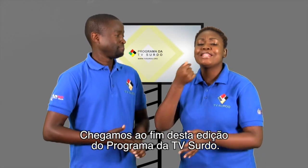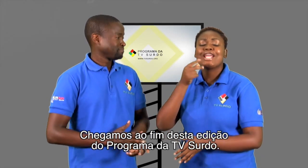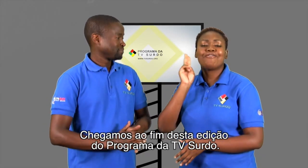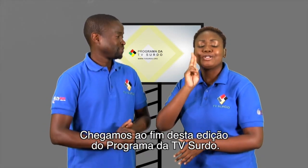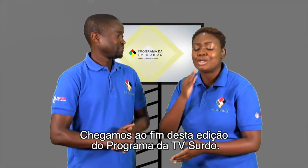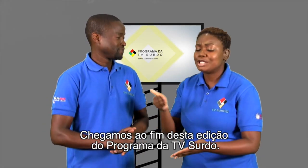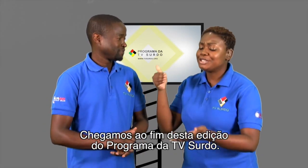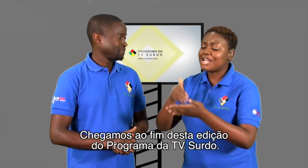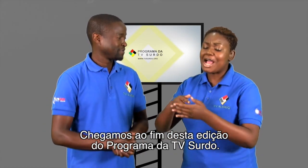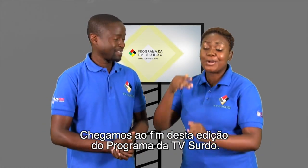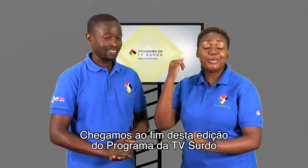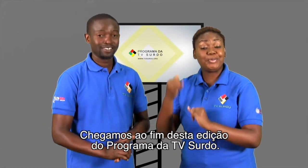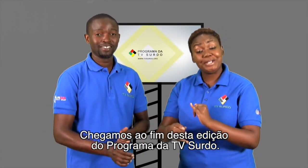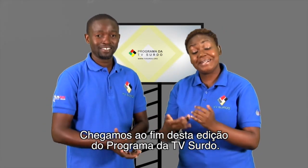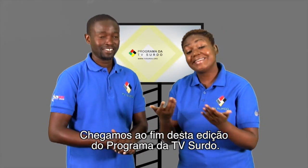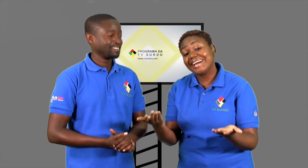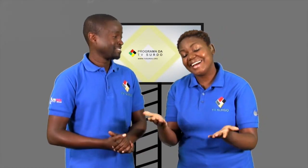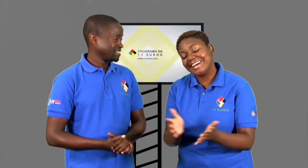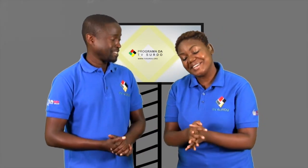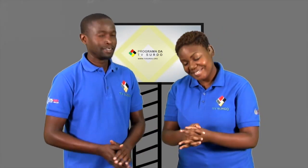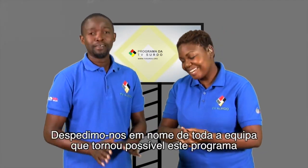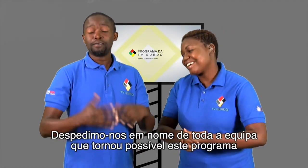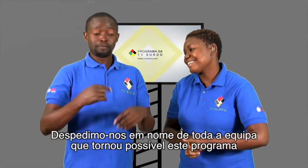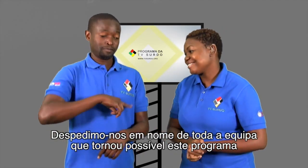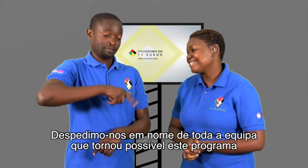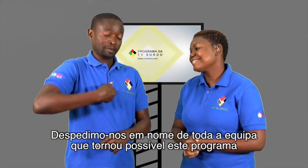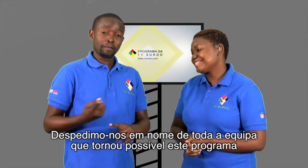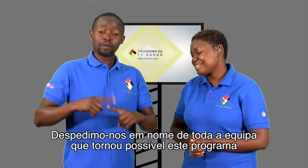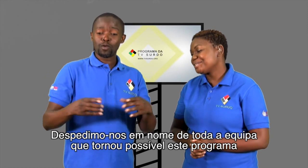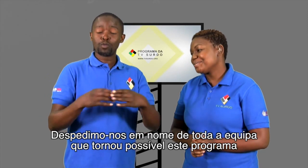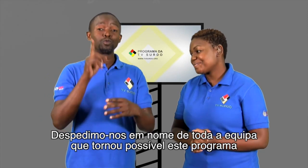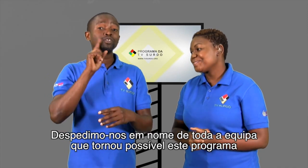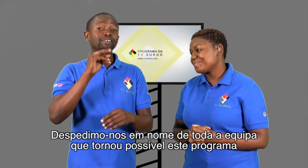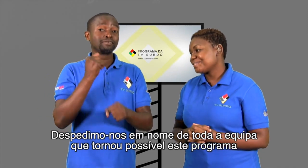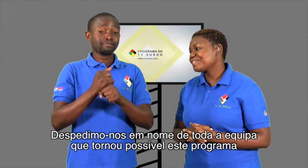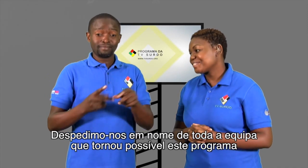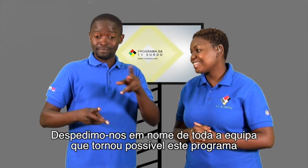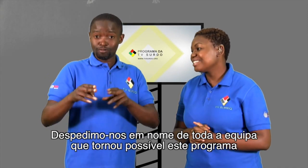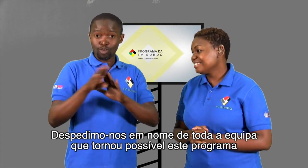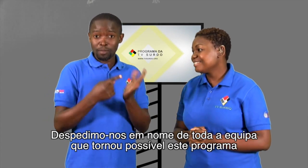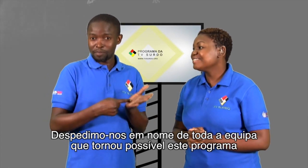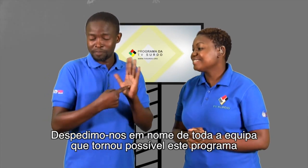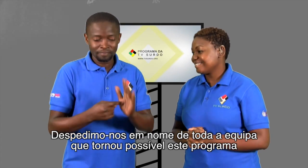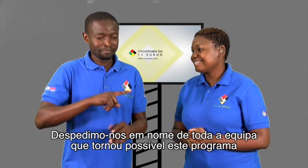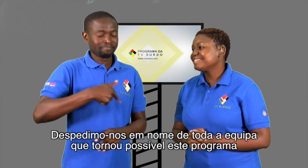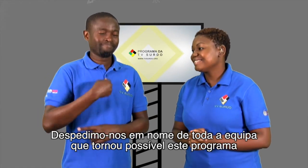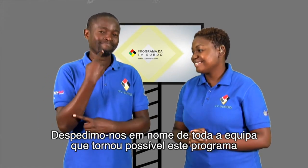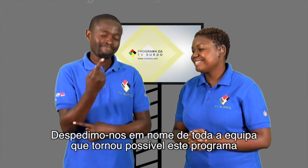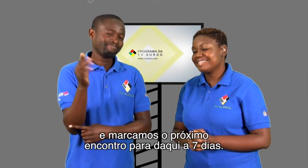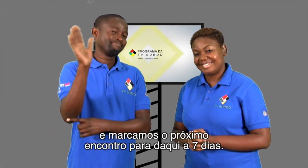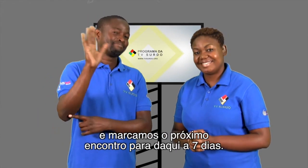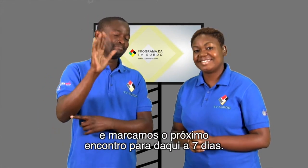edição do programa da TV Surdo. Despedimos-nos em nome de toda a equipe que tornou possível este programa